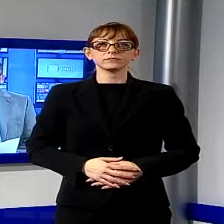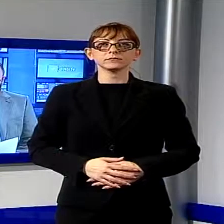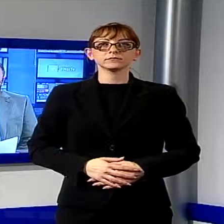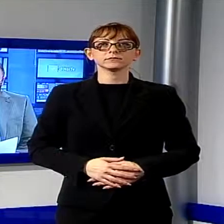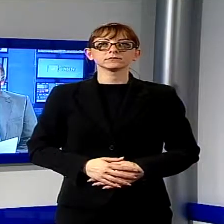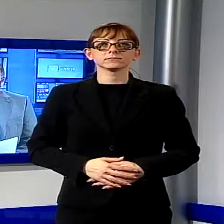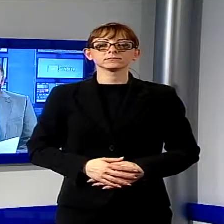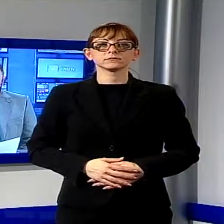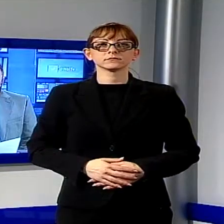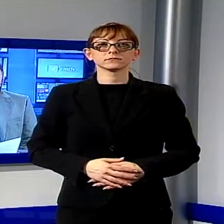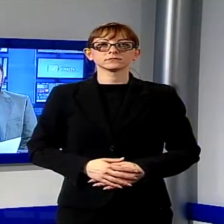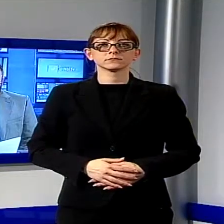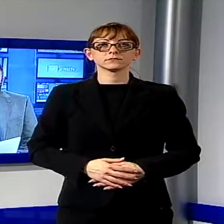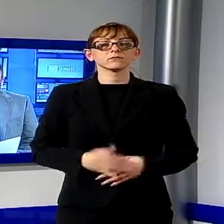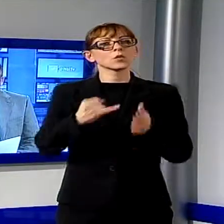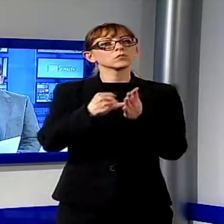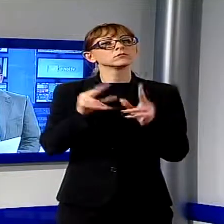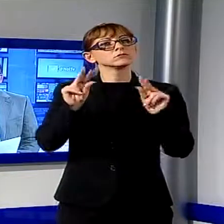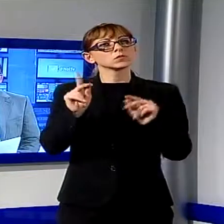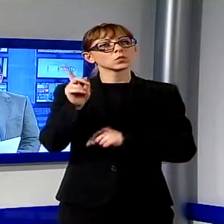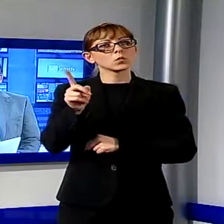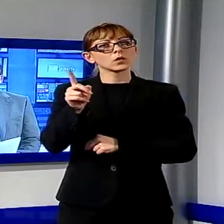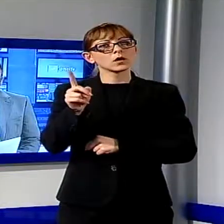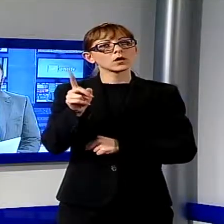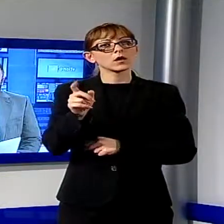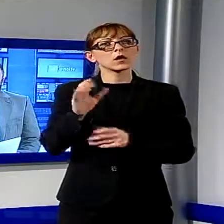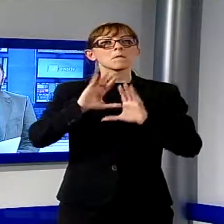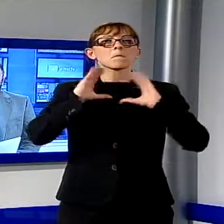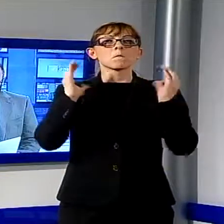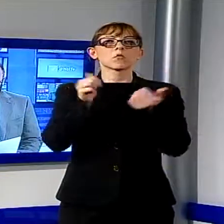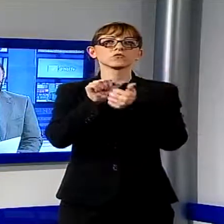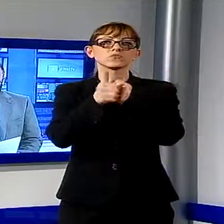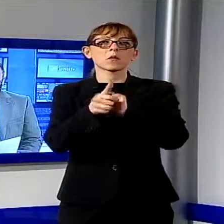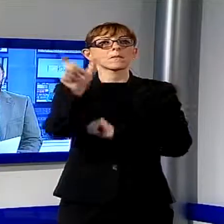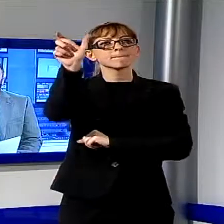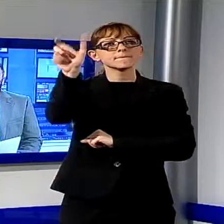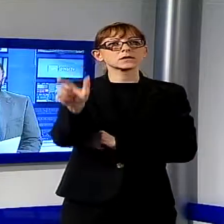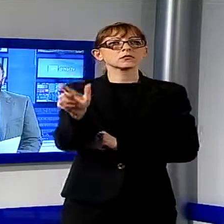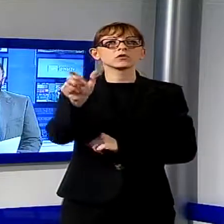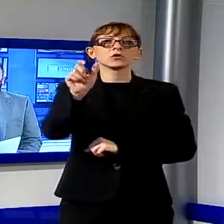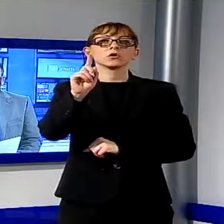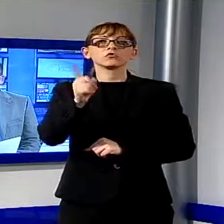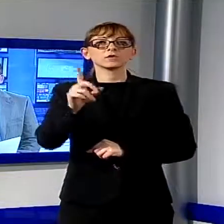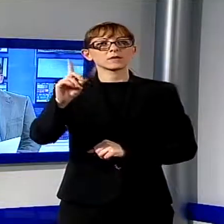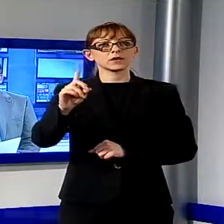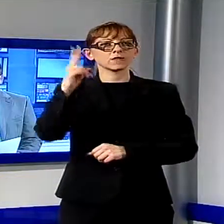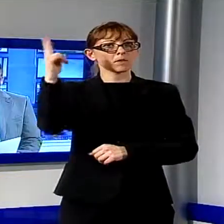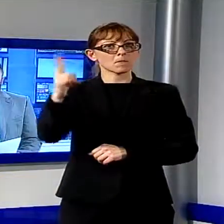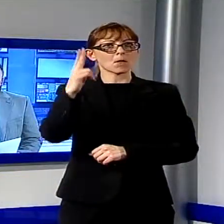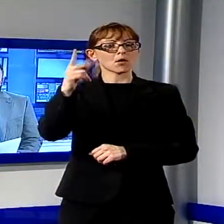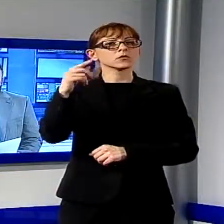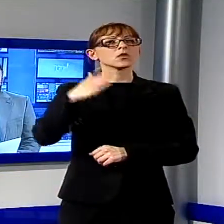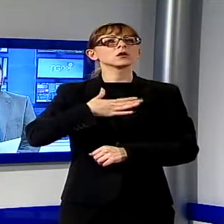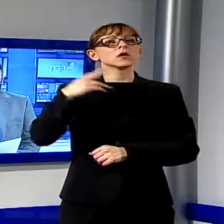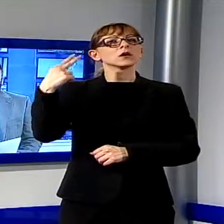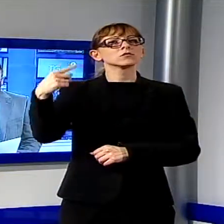Chiudiamo con una brutta notizia, lutto nel mondo dello sport per la scomparsa di Giuseppe Davini, 75